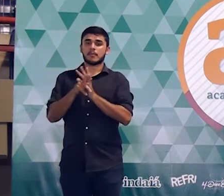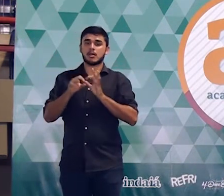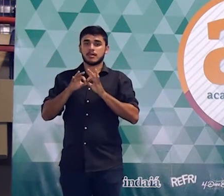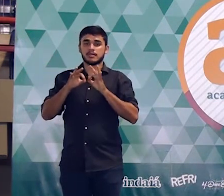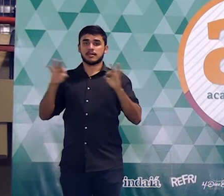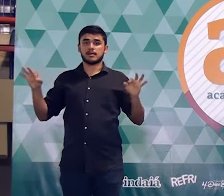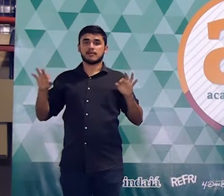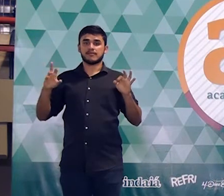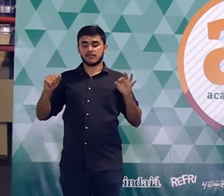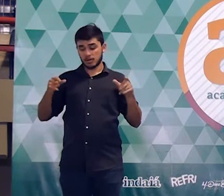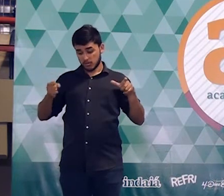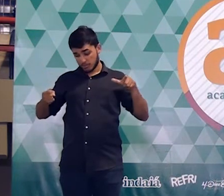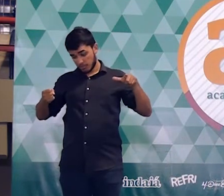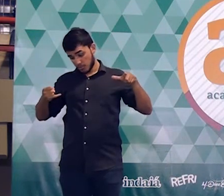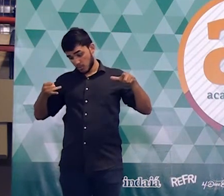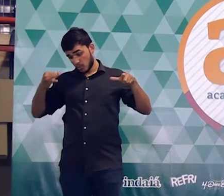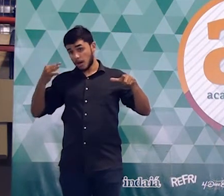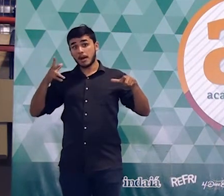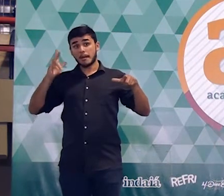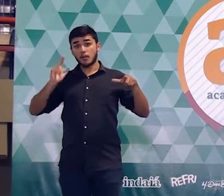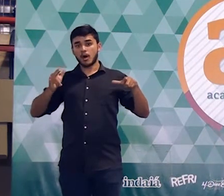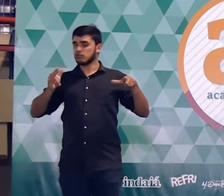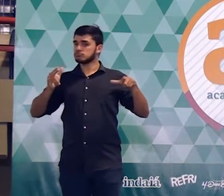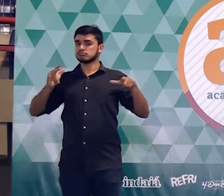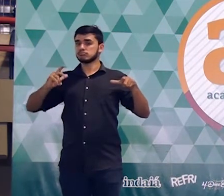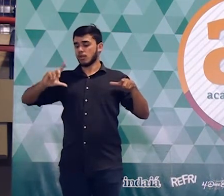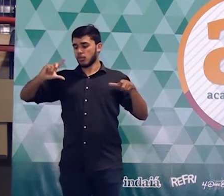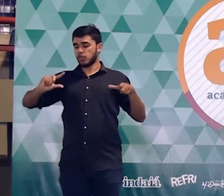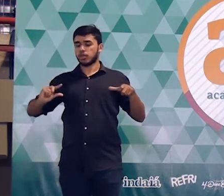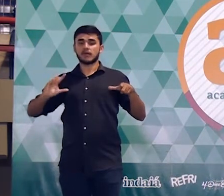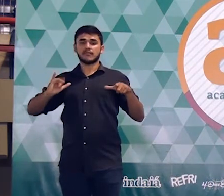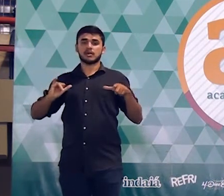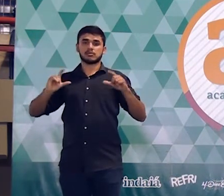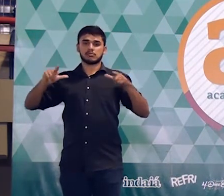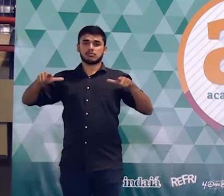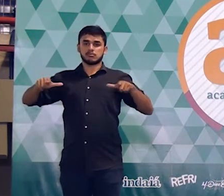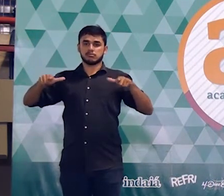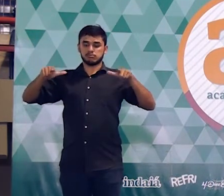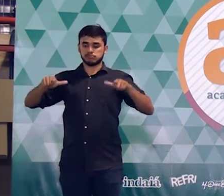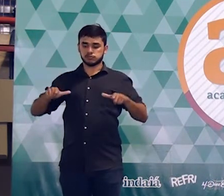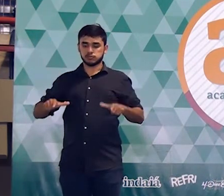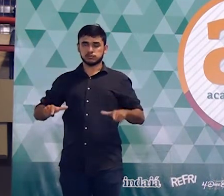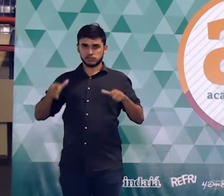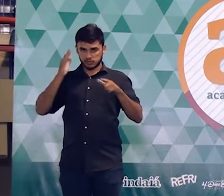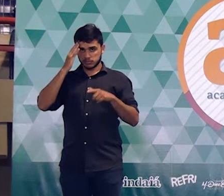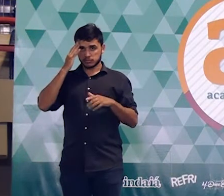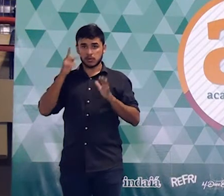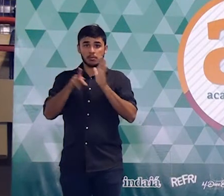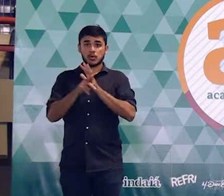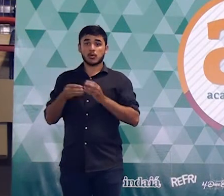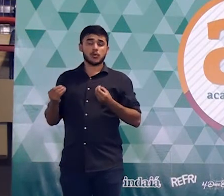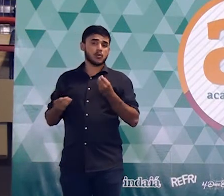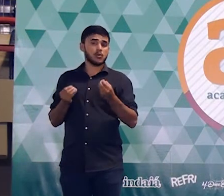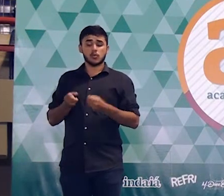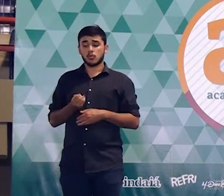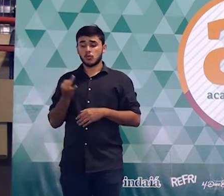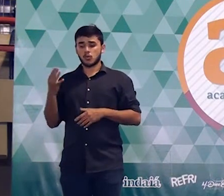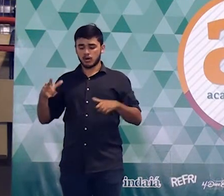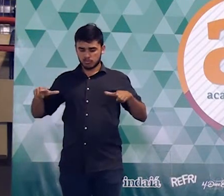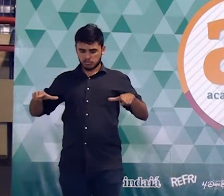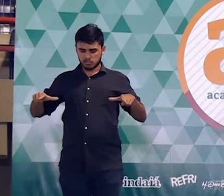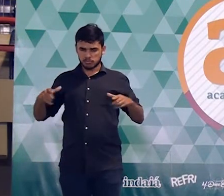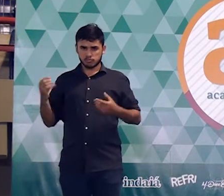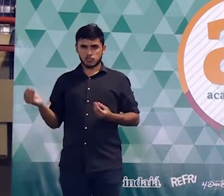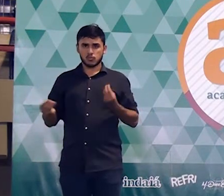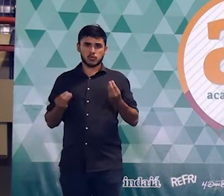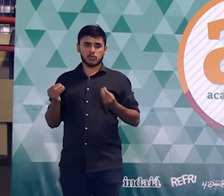é exatamente essa. Eu quero saber qual é a quantidade de peças desse novo formato que eu preciso produzir. Então, como é